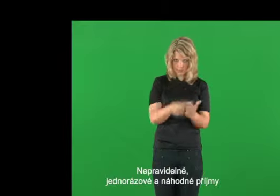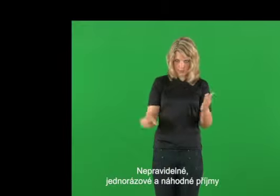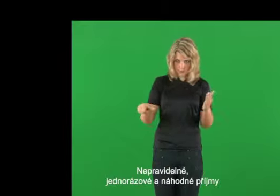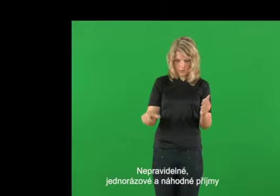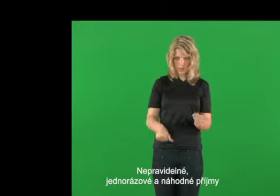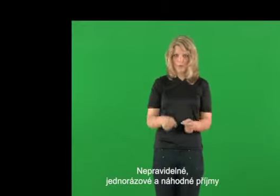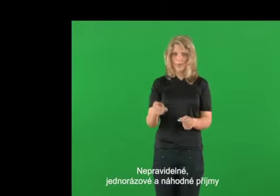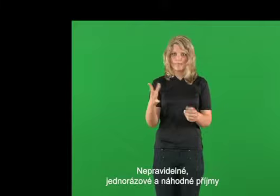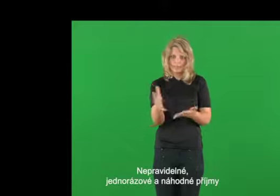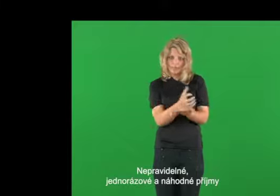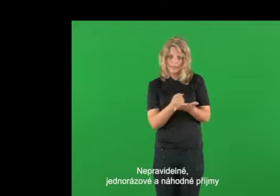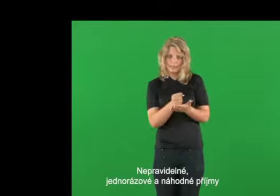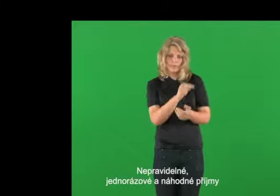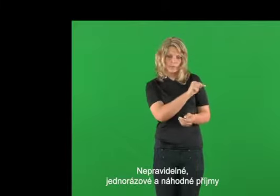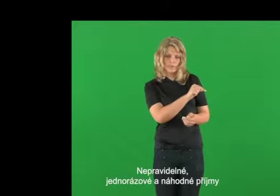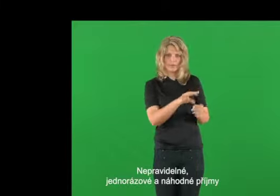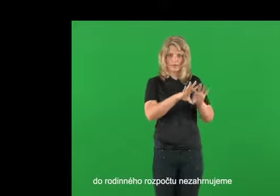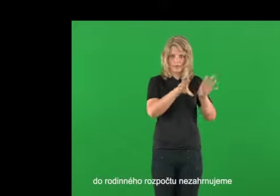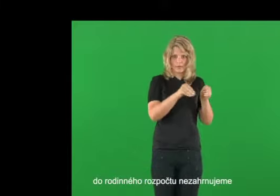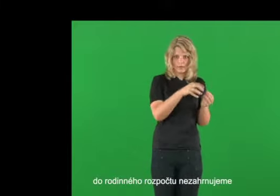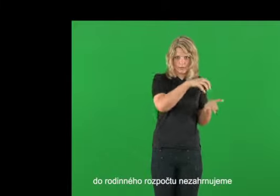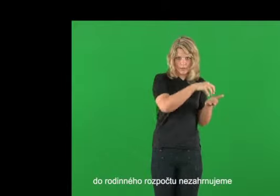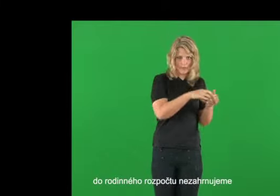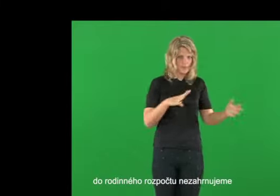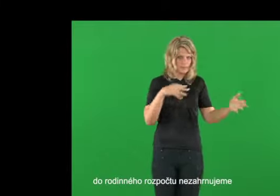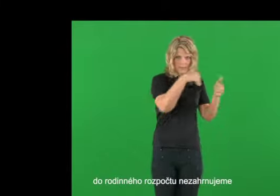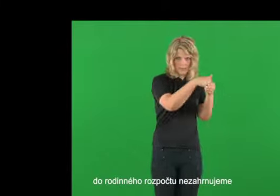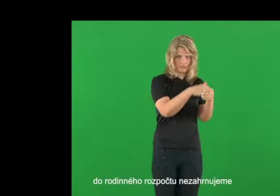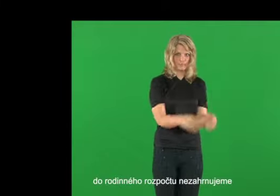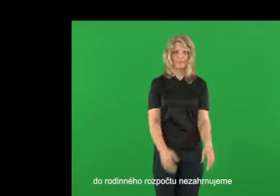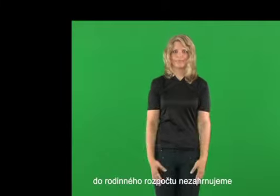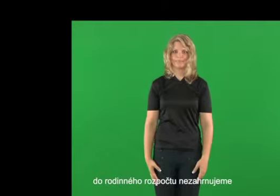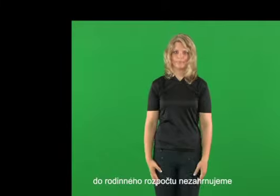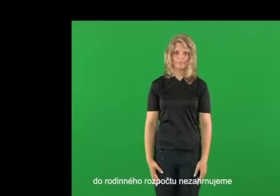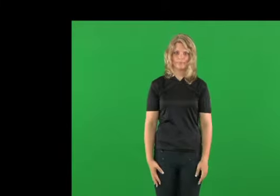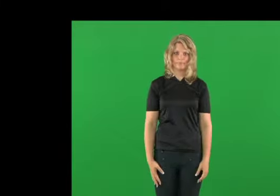Nepravidelné, jednorázové nebo náhodné příjmy do rodinného rozpočtu nezahrnujeme.